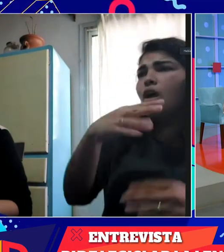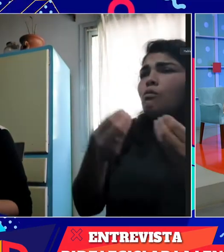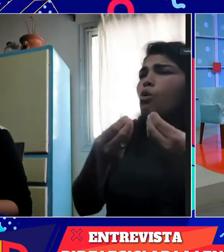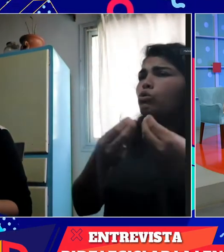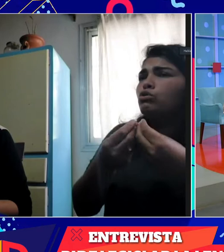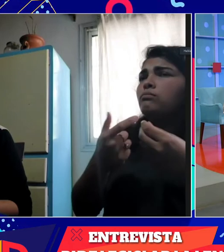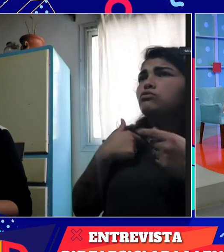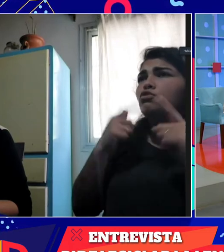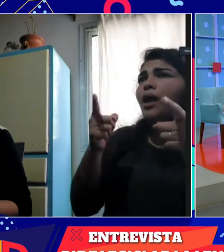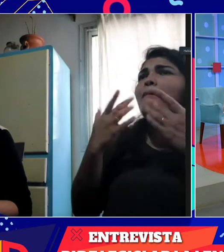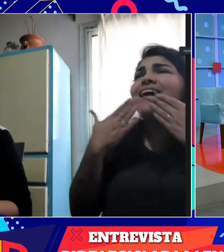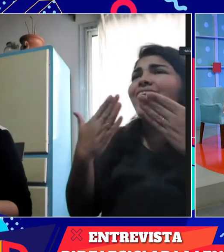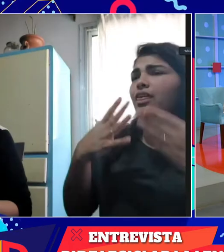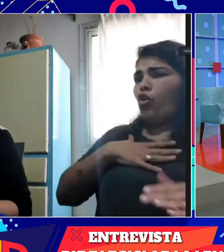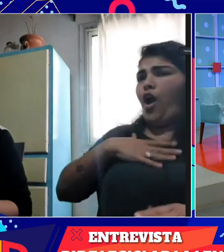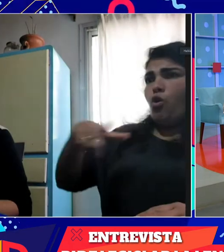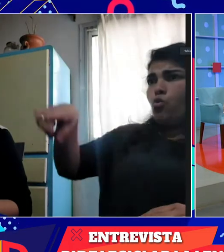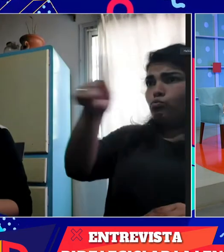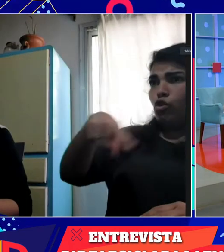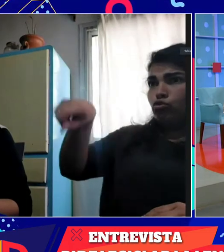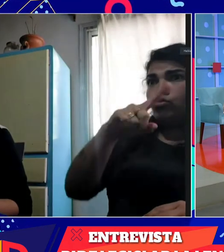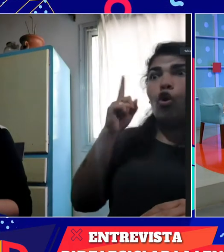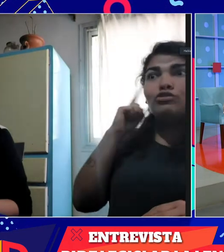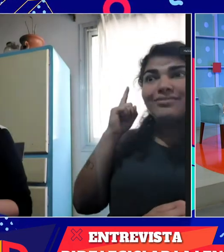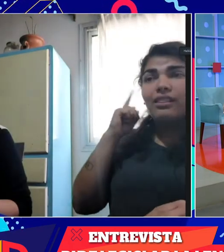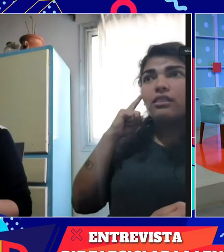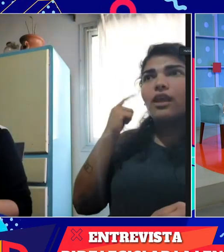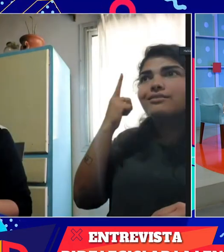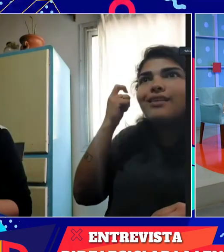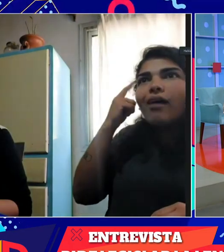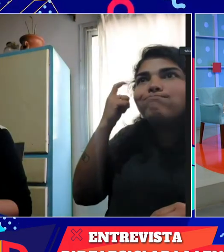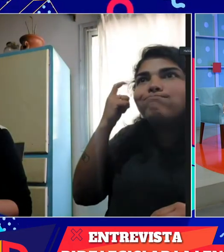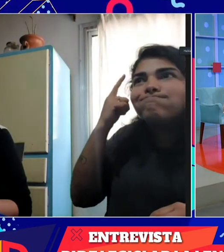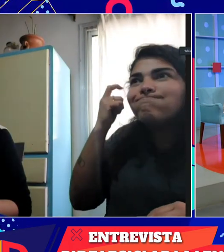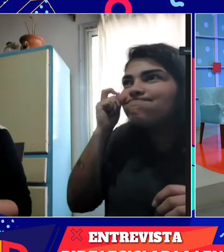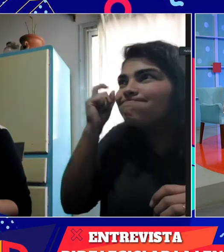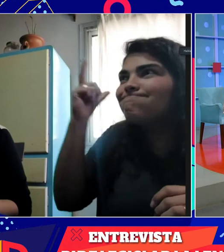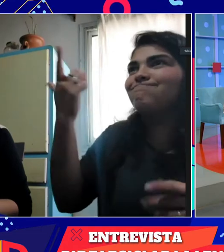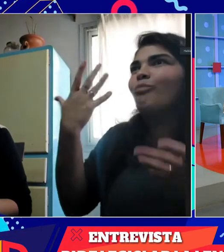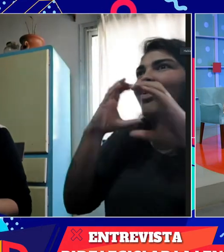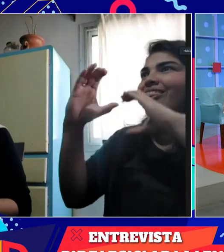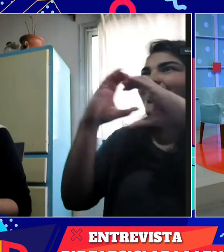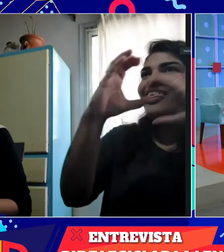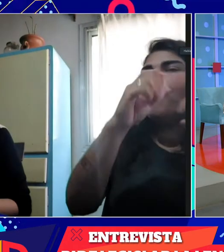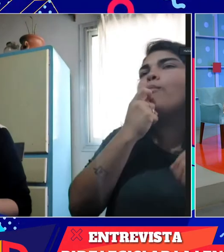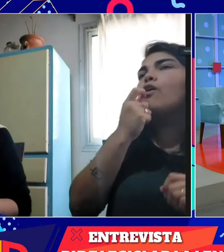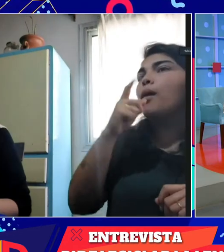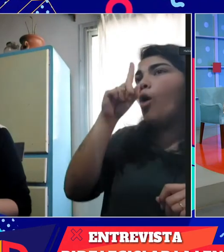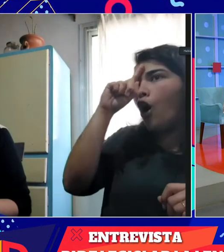continúo. Y muchas gracias a todos nuestros alumnos, oyentes, que han aprendido